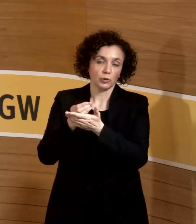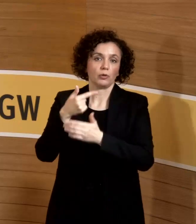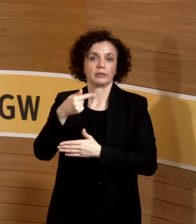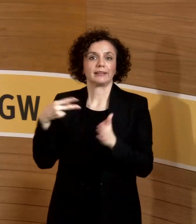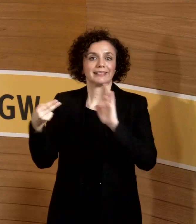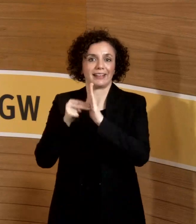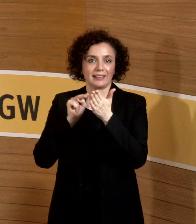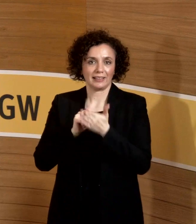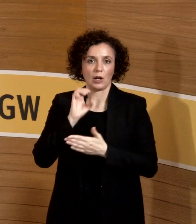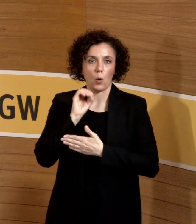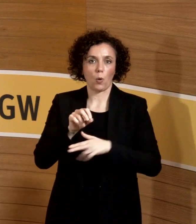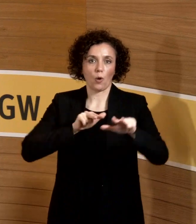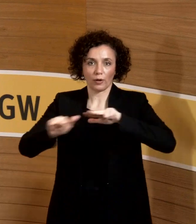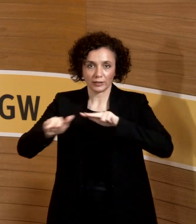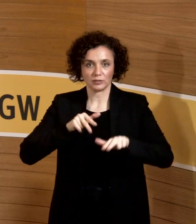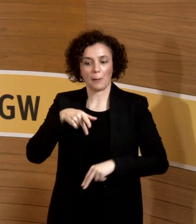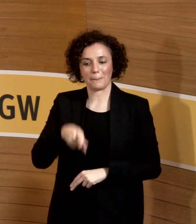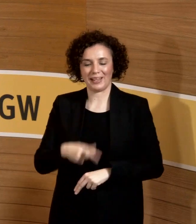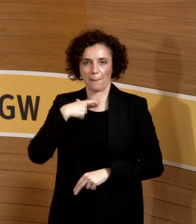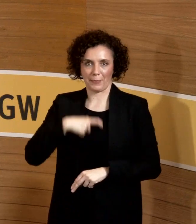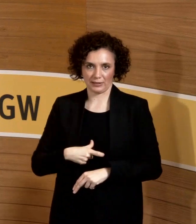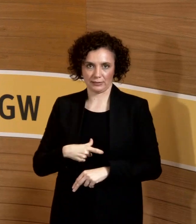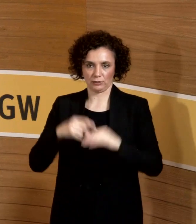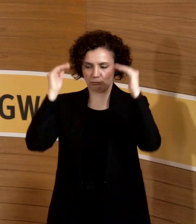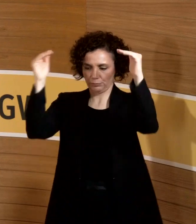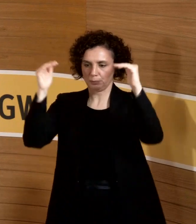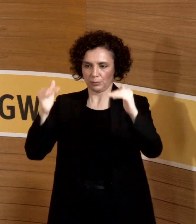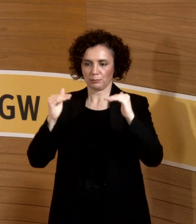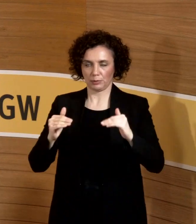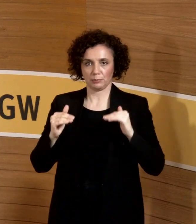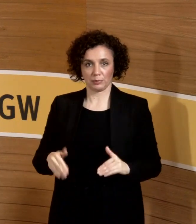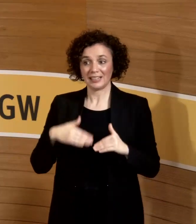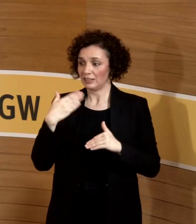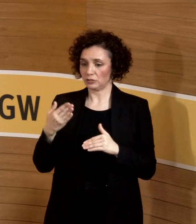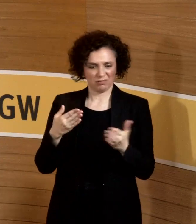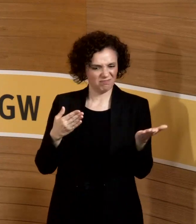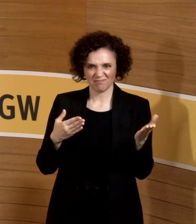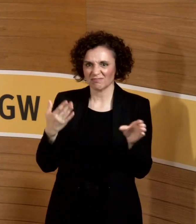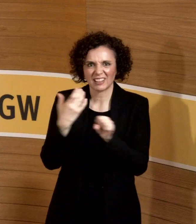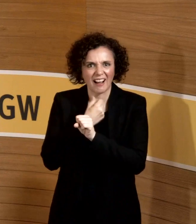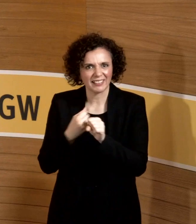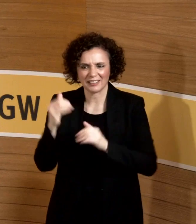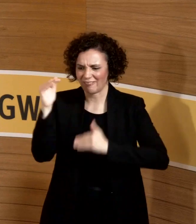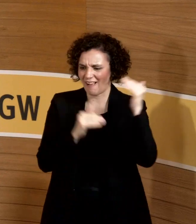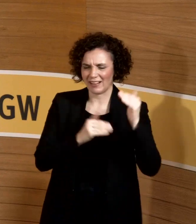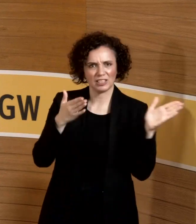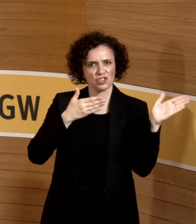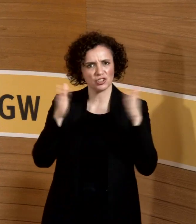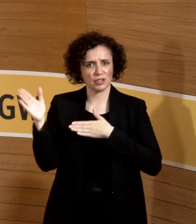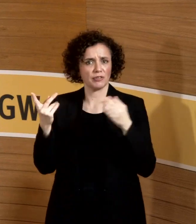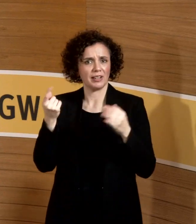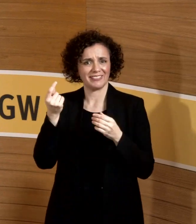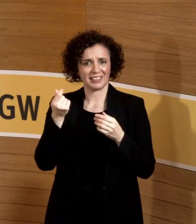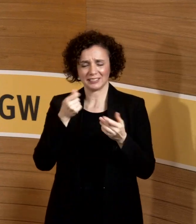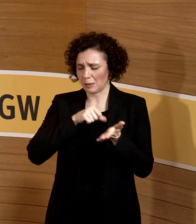organisatorisch und P wie persönlich. Wenn das alles unverhältnismäßig oder finanziell nicht tragbar oder gar nicht möglich ist, dann muss ich halt überlegen,